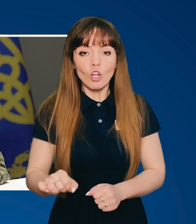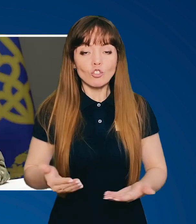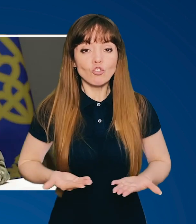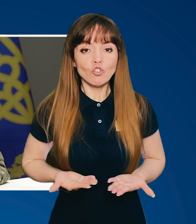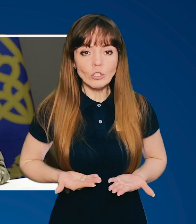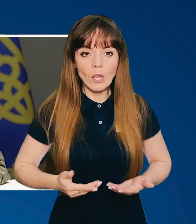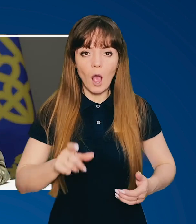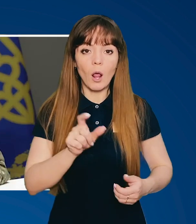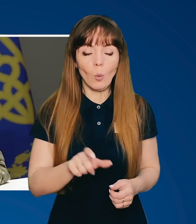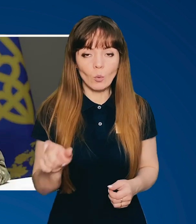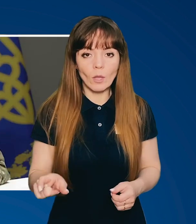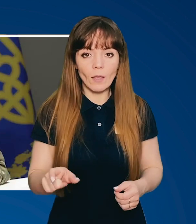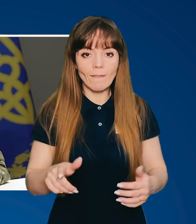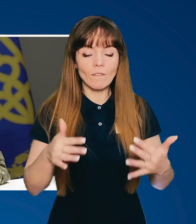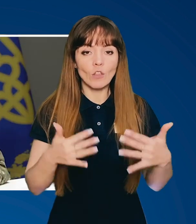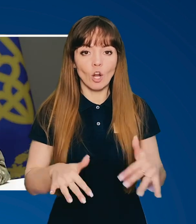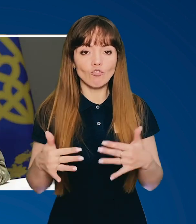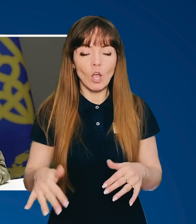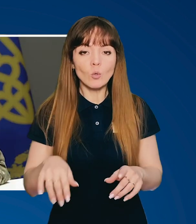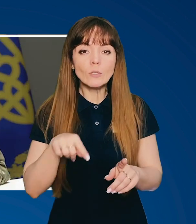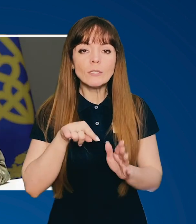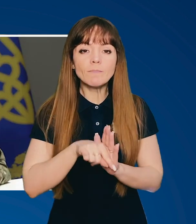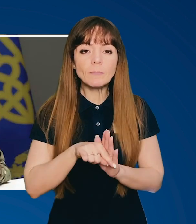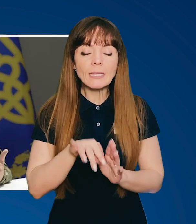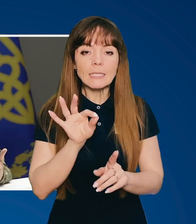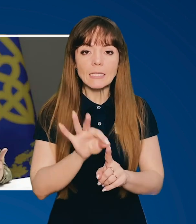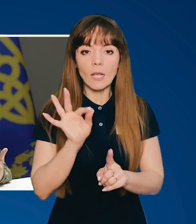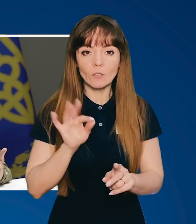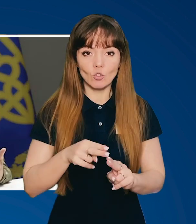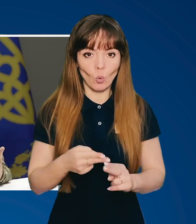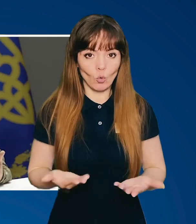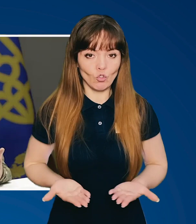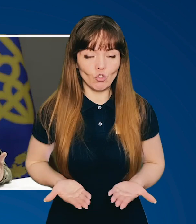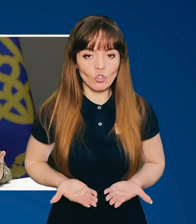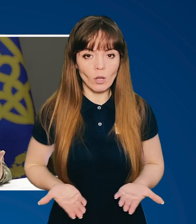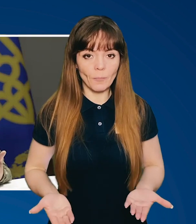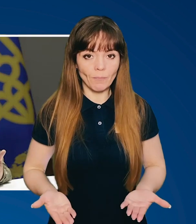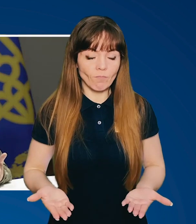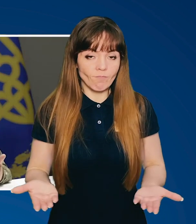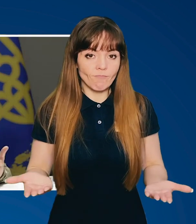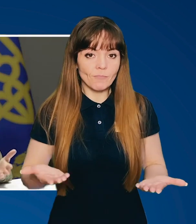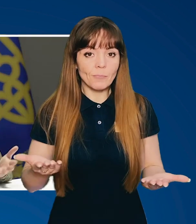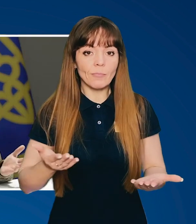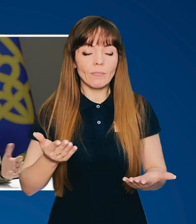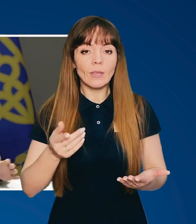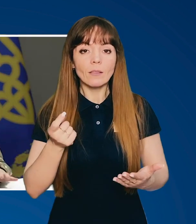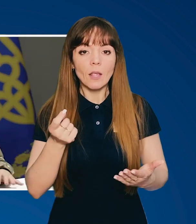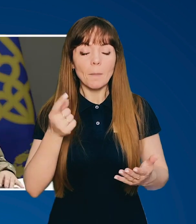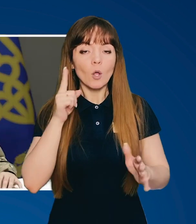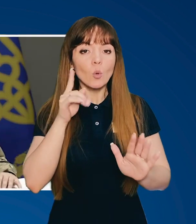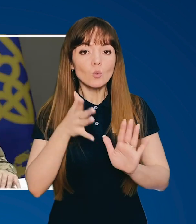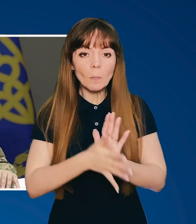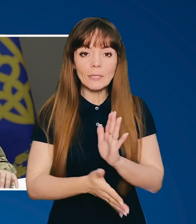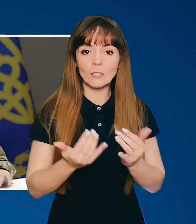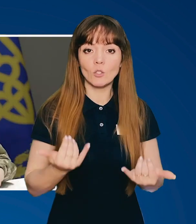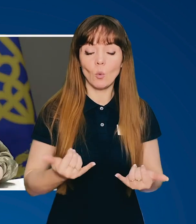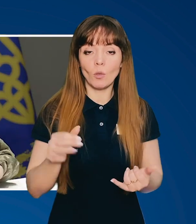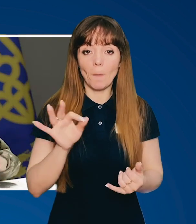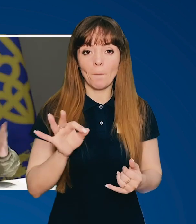життя людей, втрачаючи сенс цього життя. Тобто їх потрібно розуміти. Сьогодні